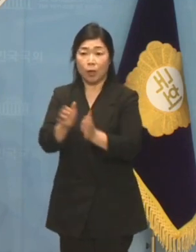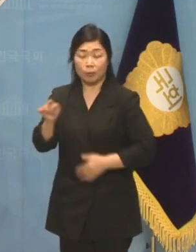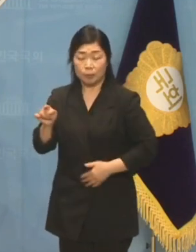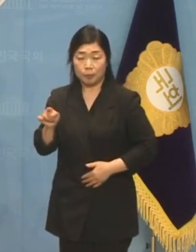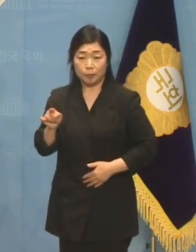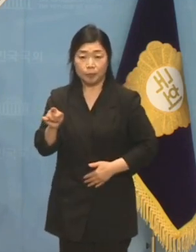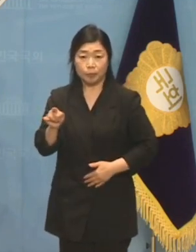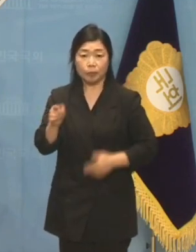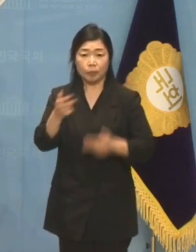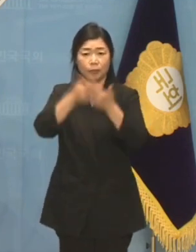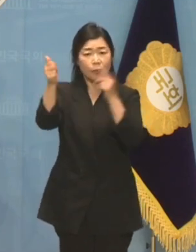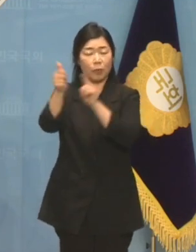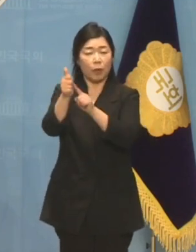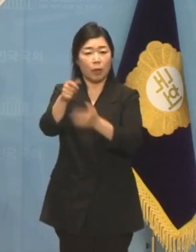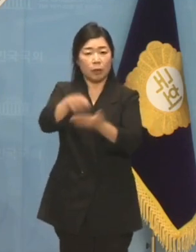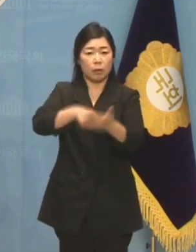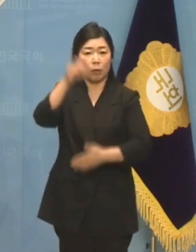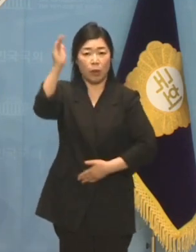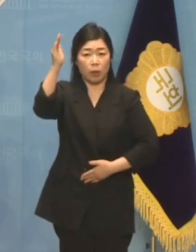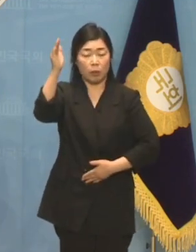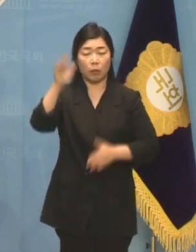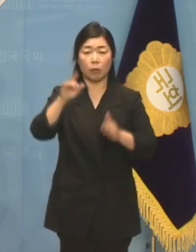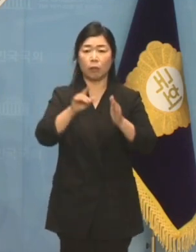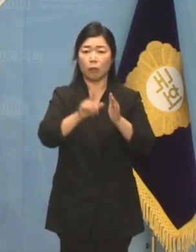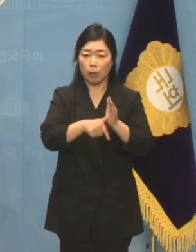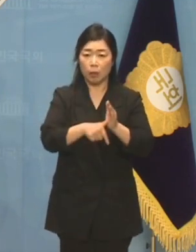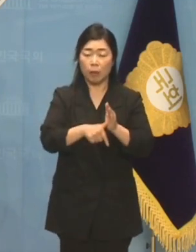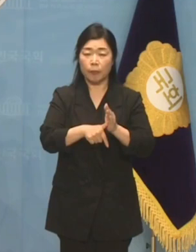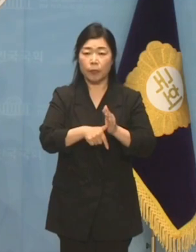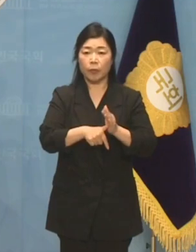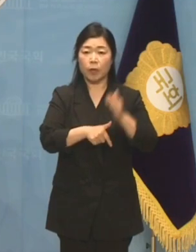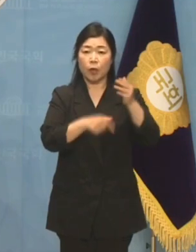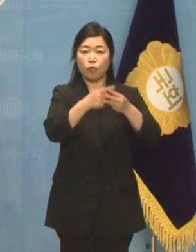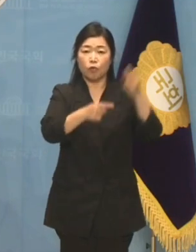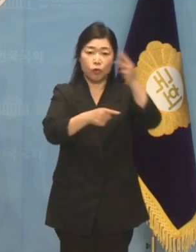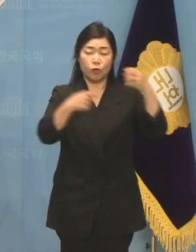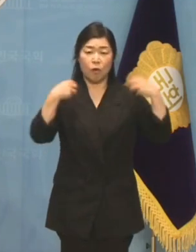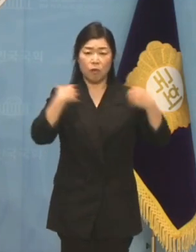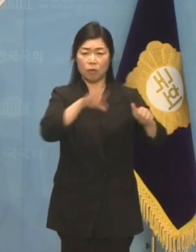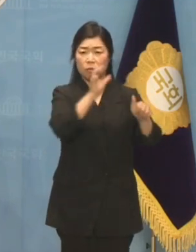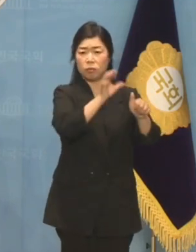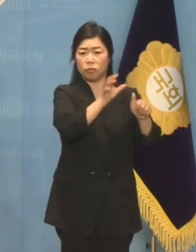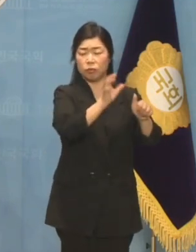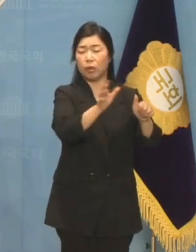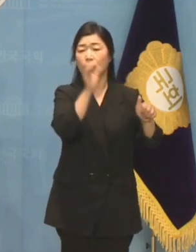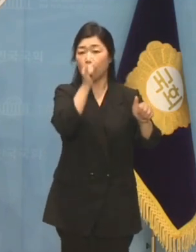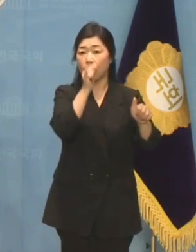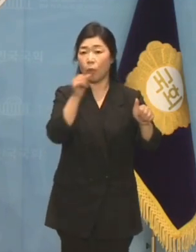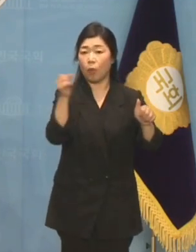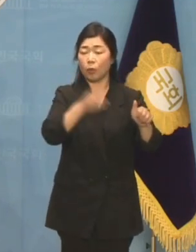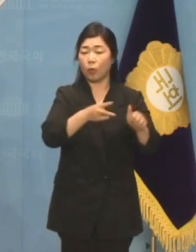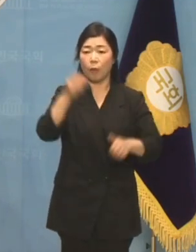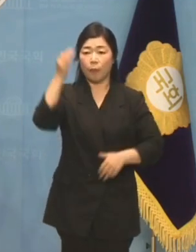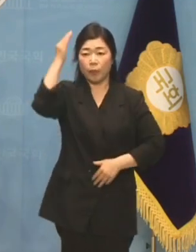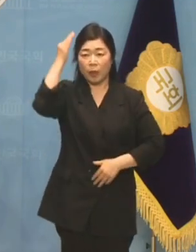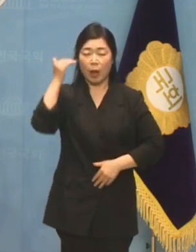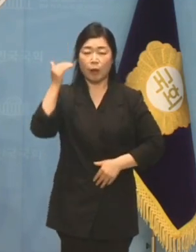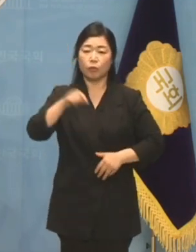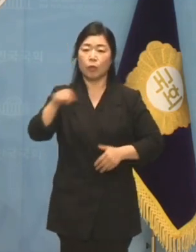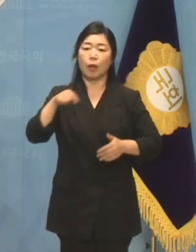기자회견까지 해가며 우리 정부 비난에만 열을 올리고 주한미군기지가 대중전선의